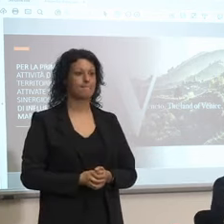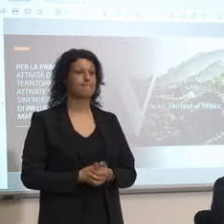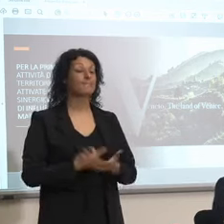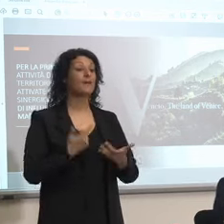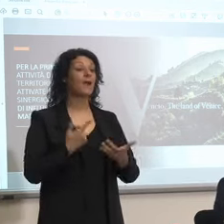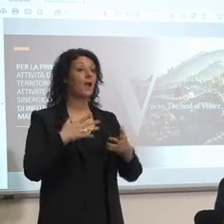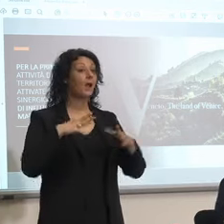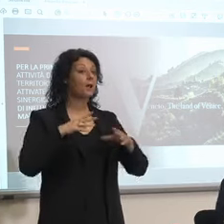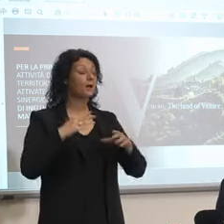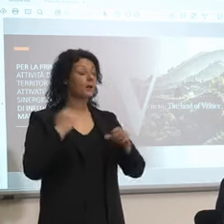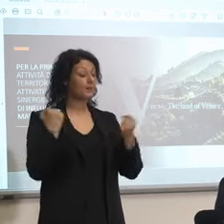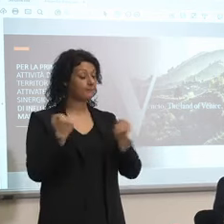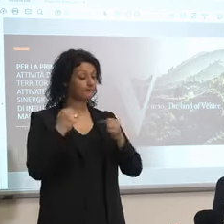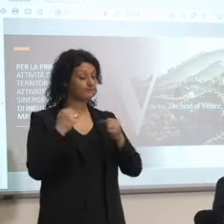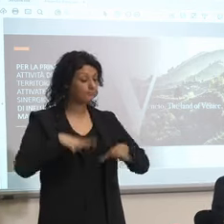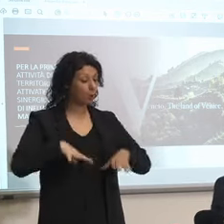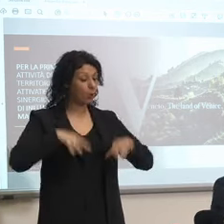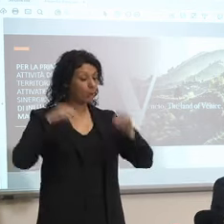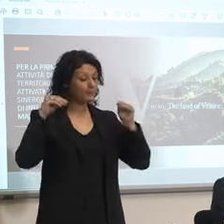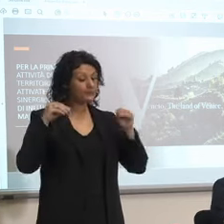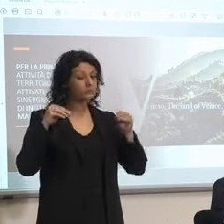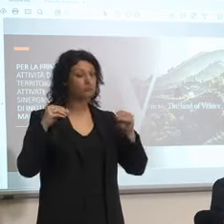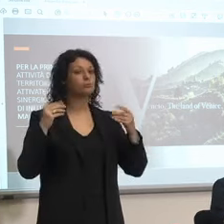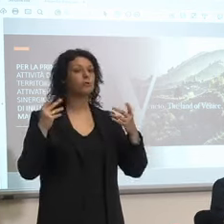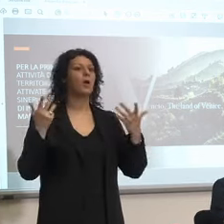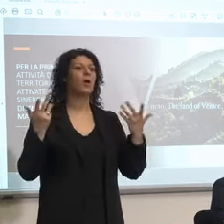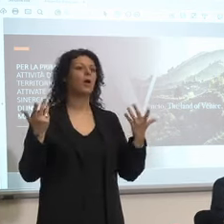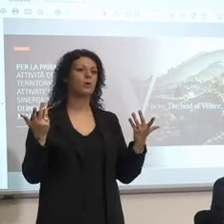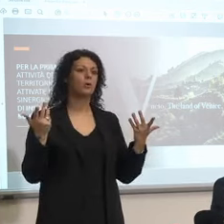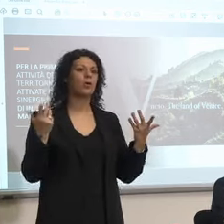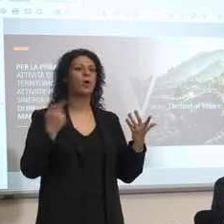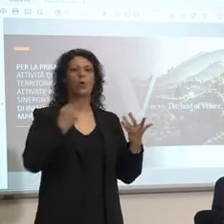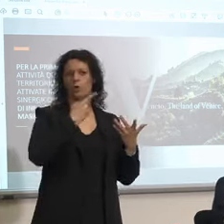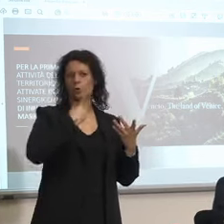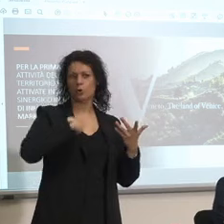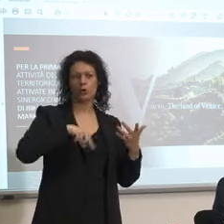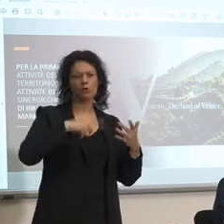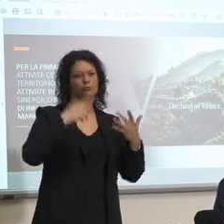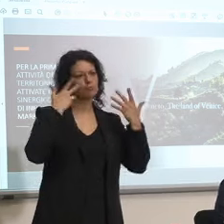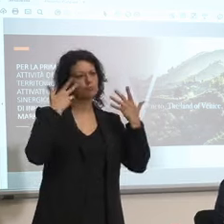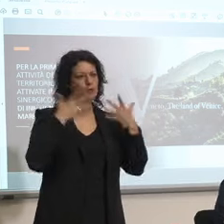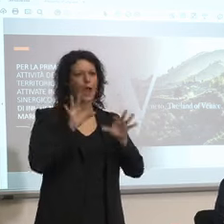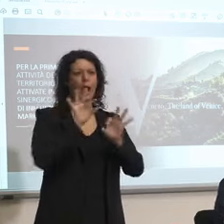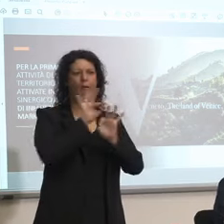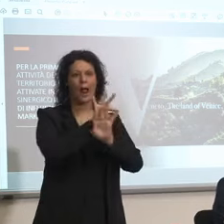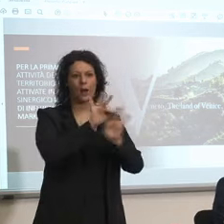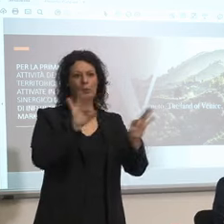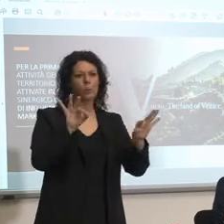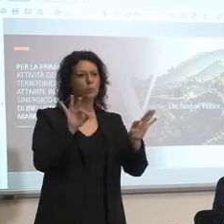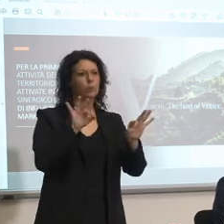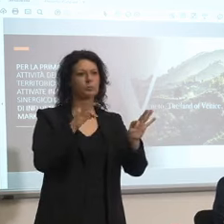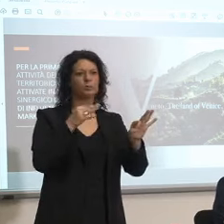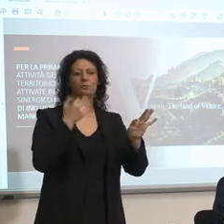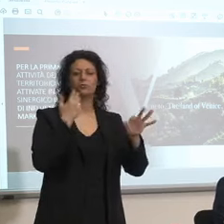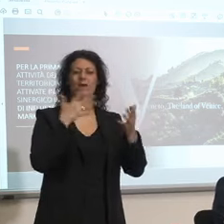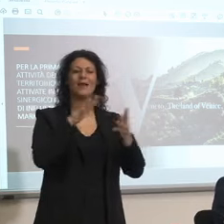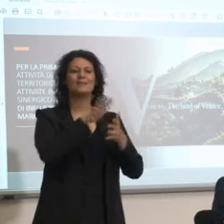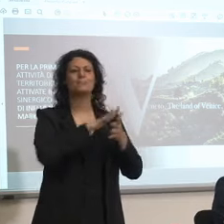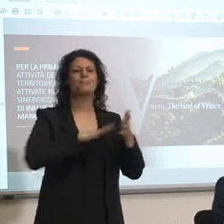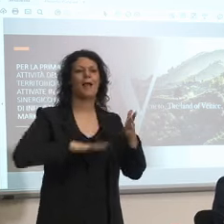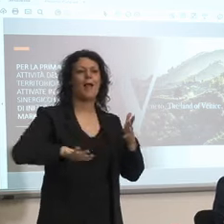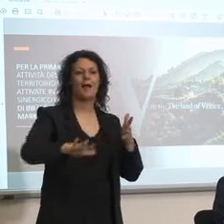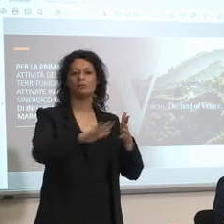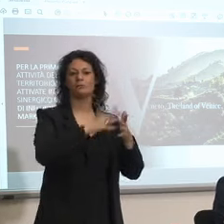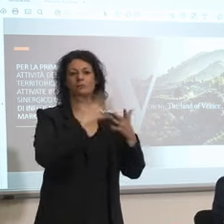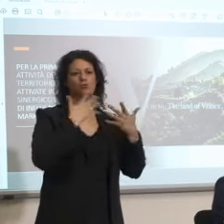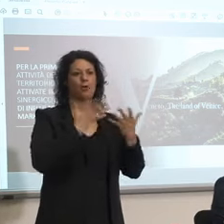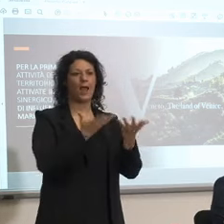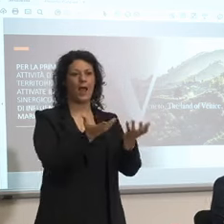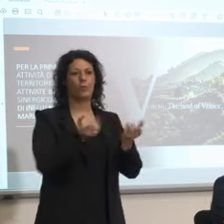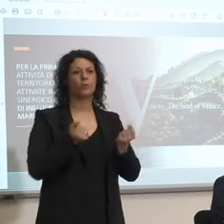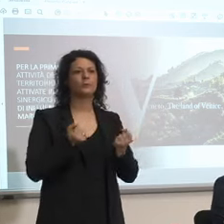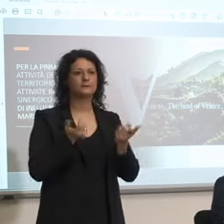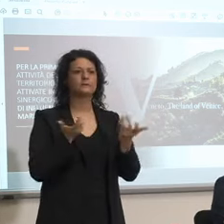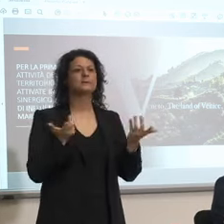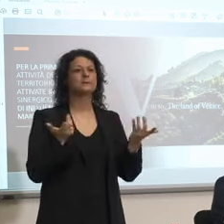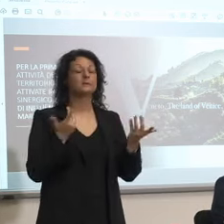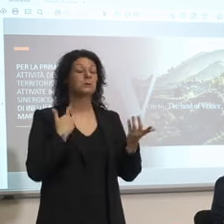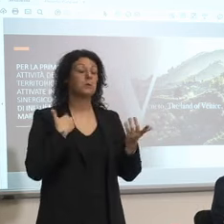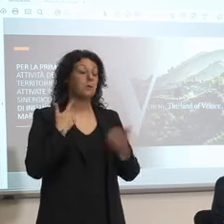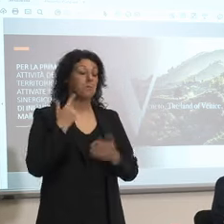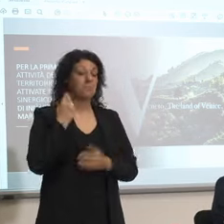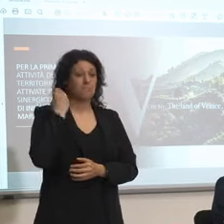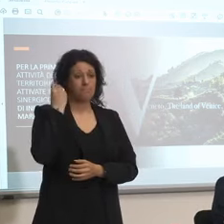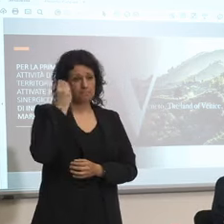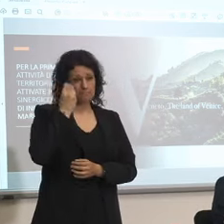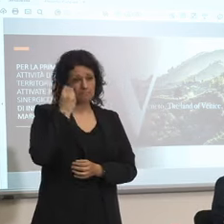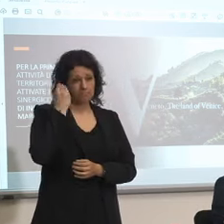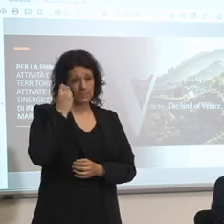noi alcuni spazi li abbiamo già acquisiti quindi penso che nel giro qua c'è il direttore gli sto sul fiato sempre ma penso